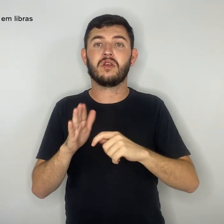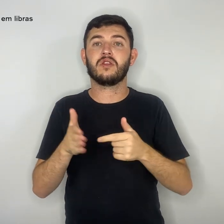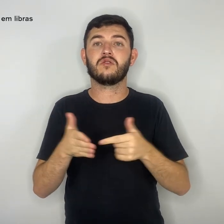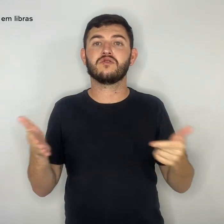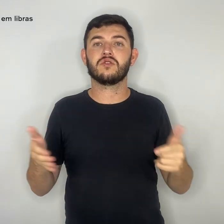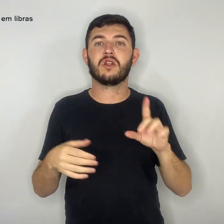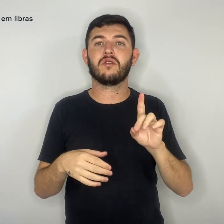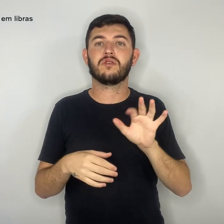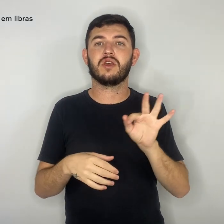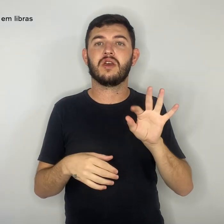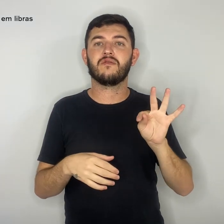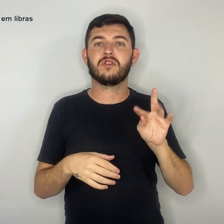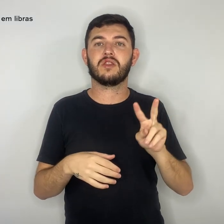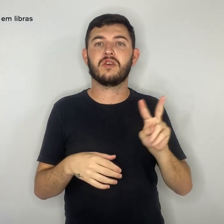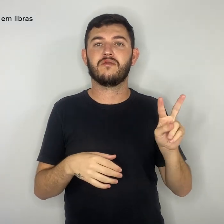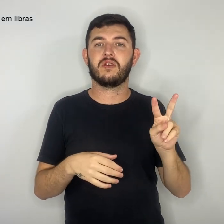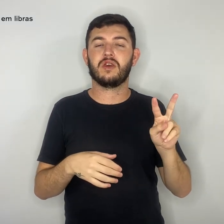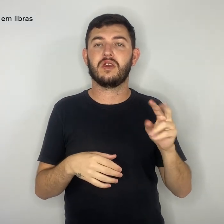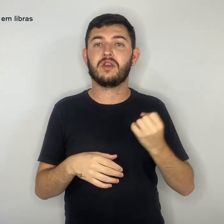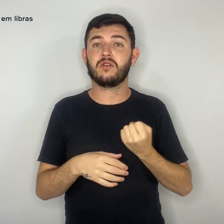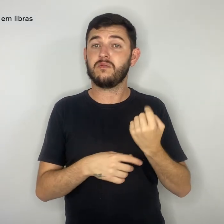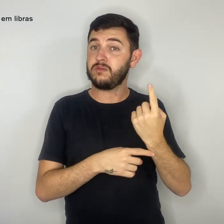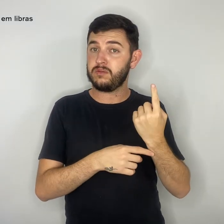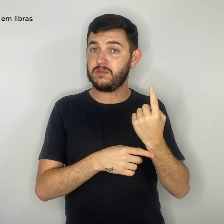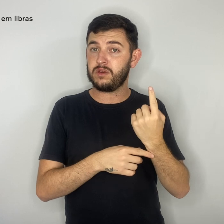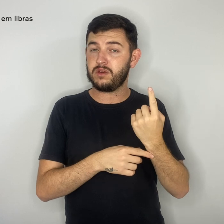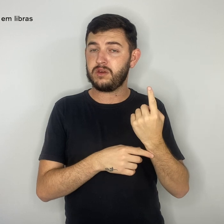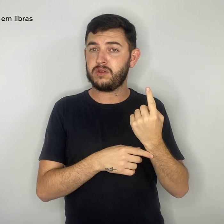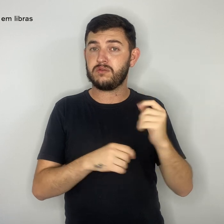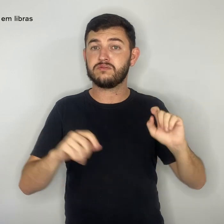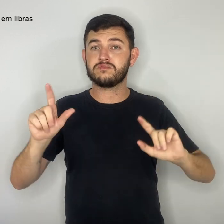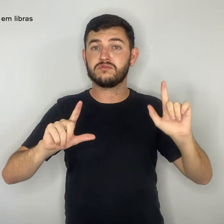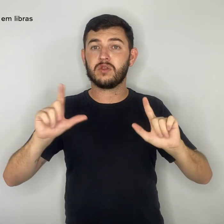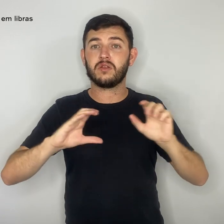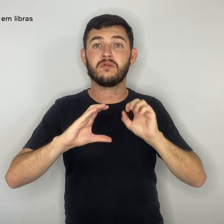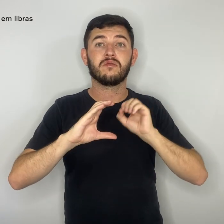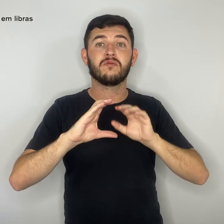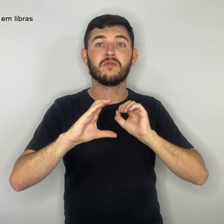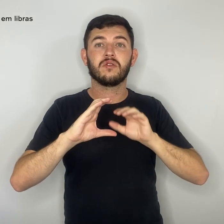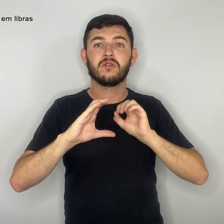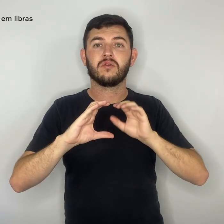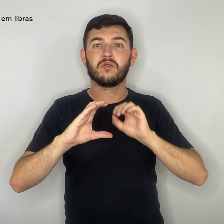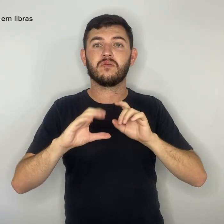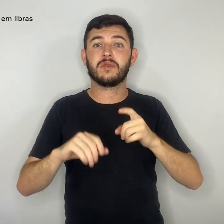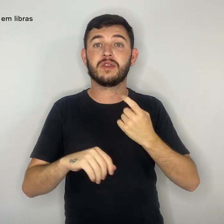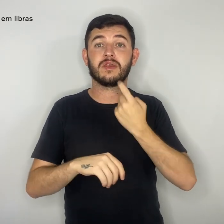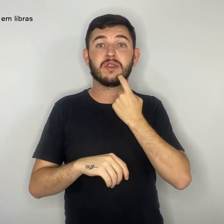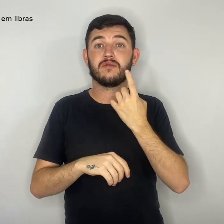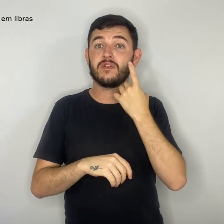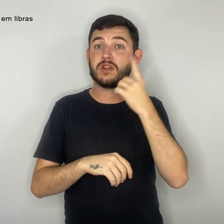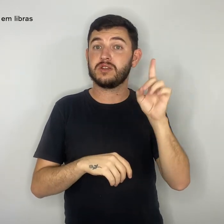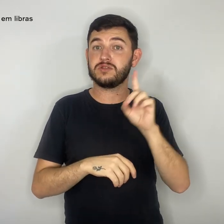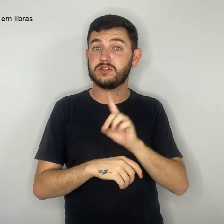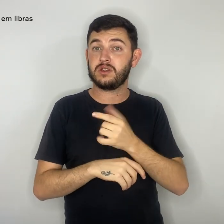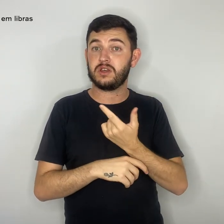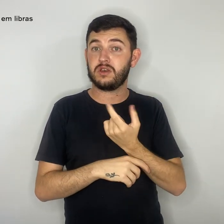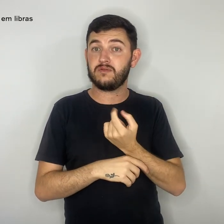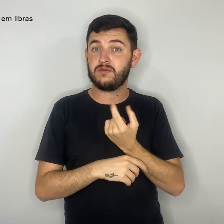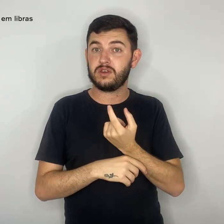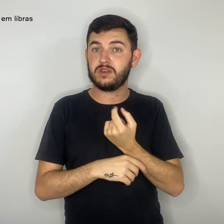edição da Rede Globo, desta sexta-feira 20. Na reportagem, o DFTV mostrou